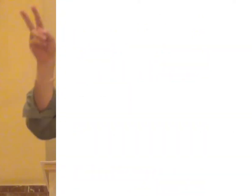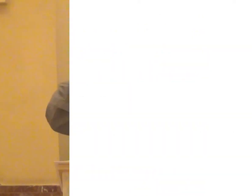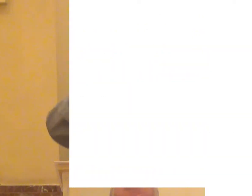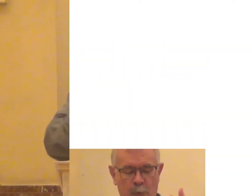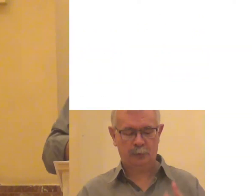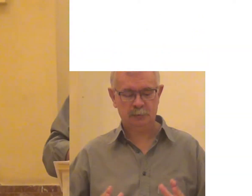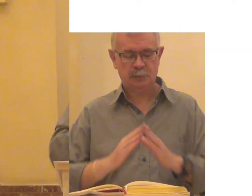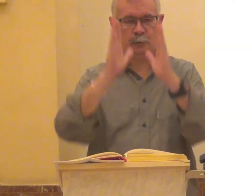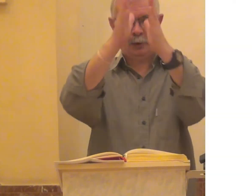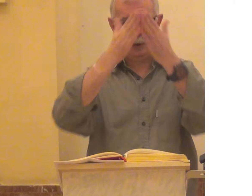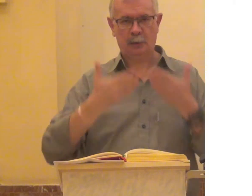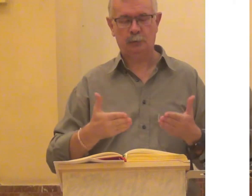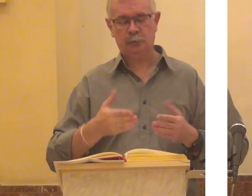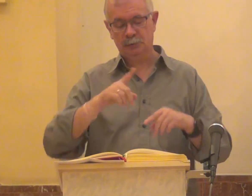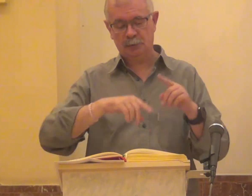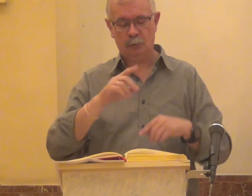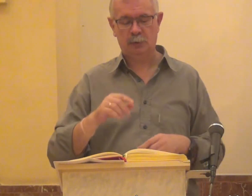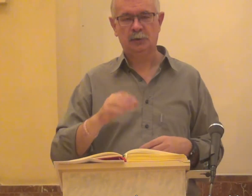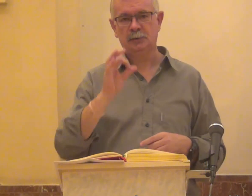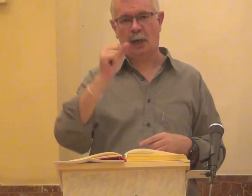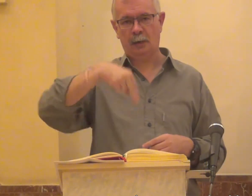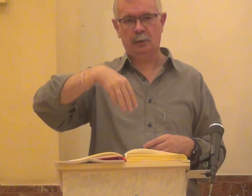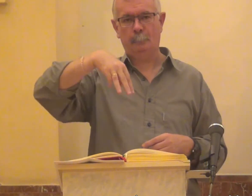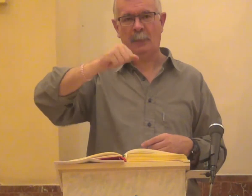Lectura del Santo Evangelio según San Mateo